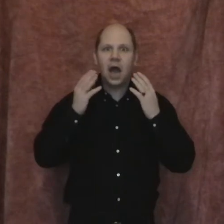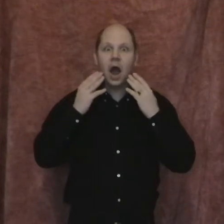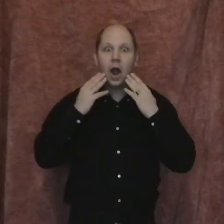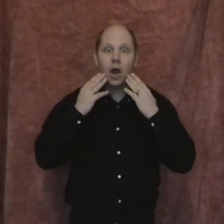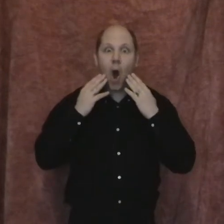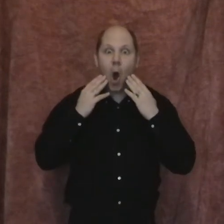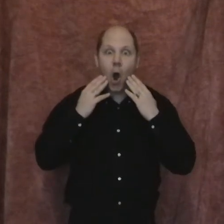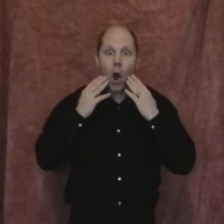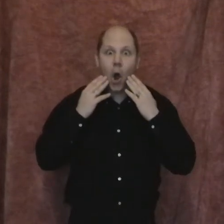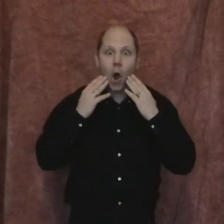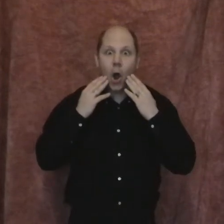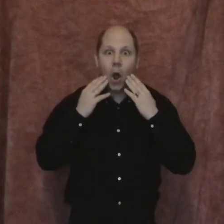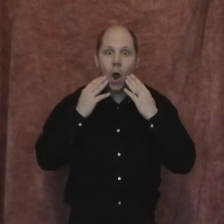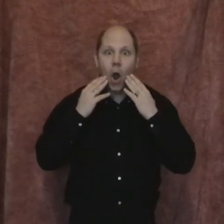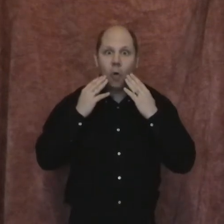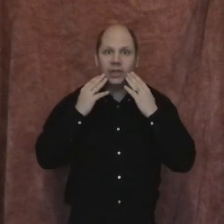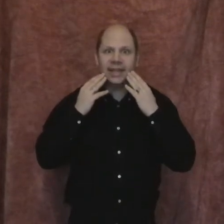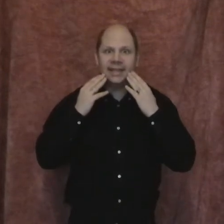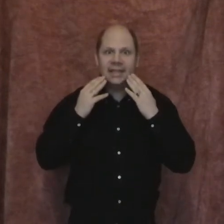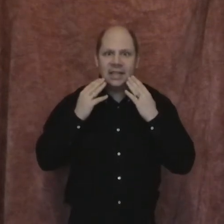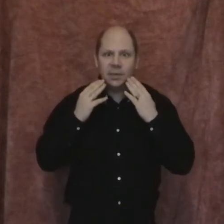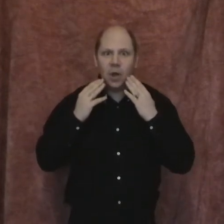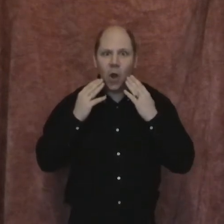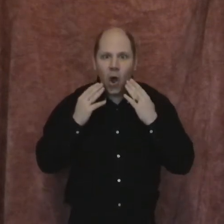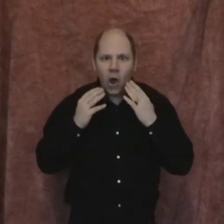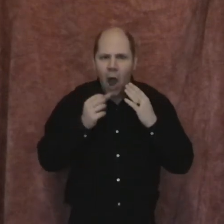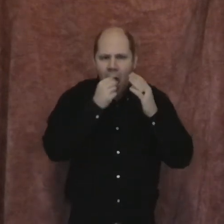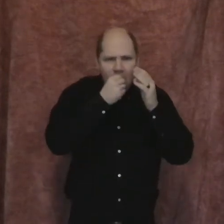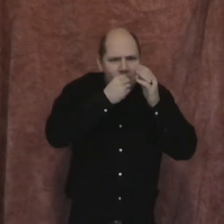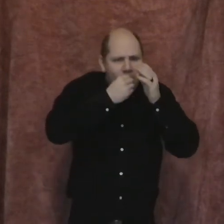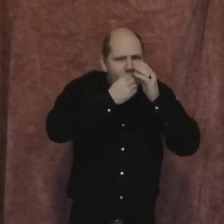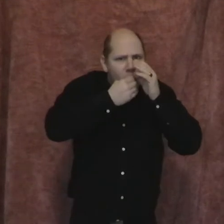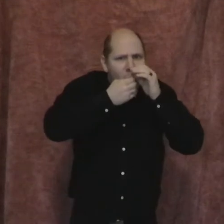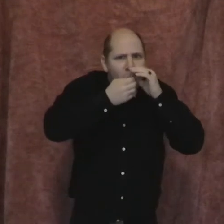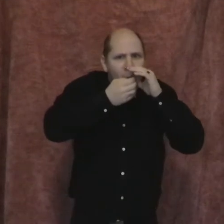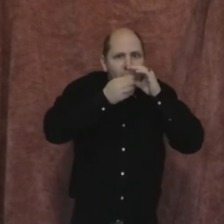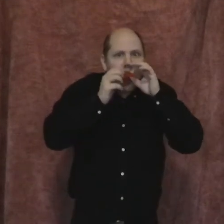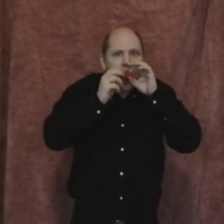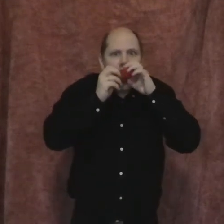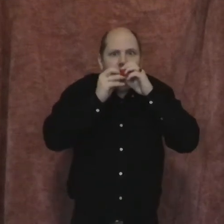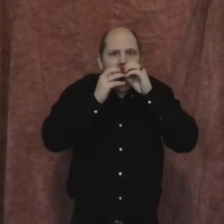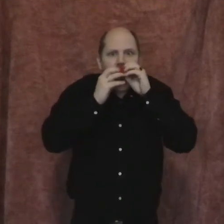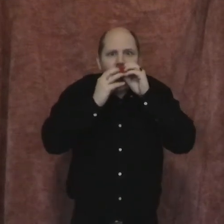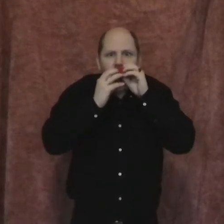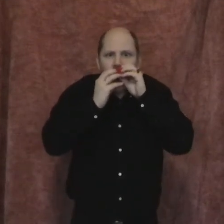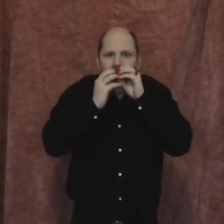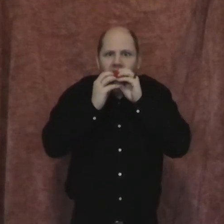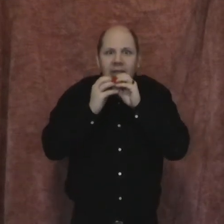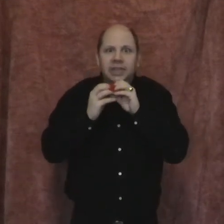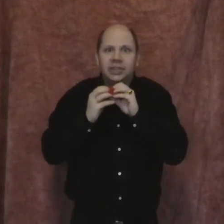Loch. Und in diesem Loch sitzt